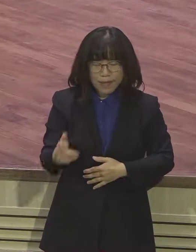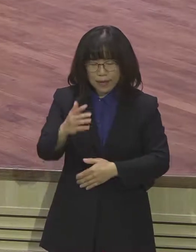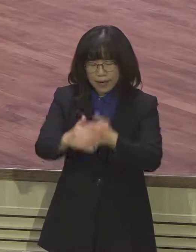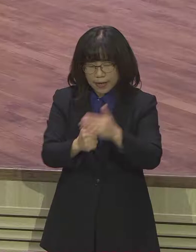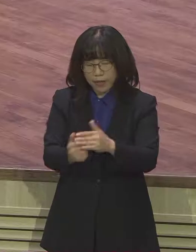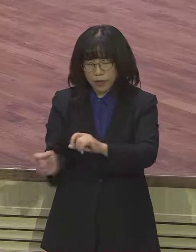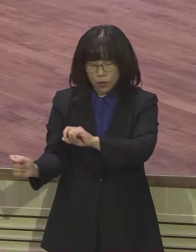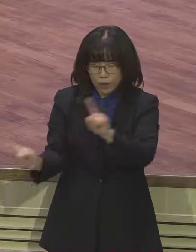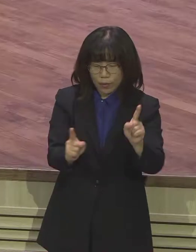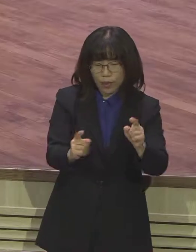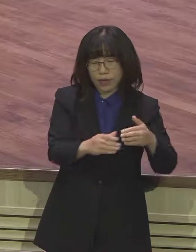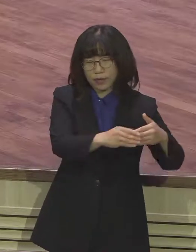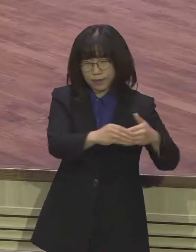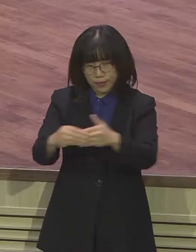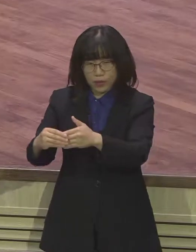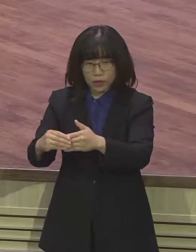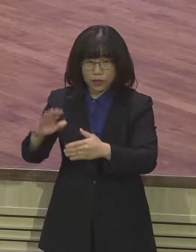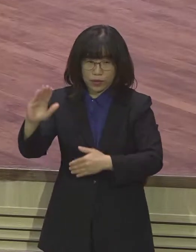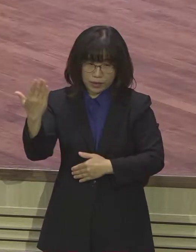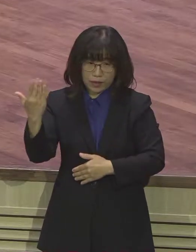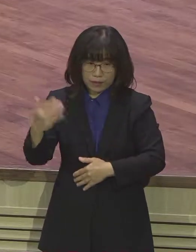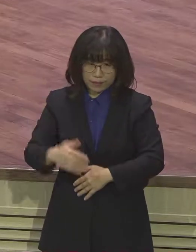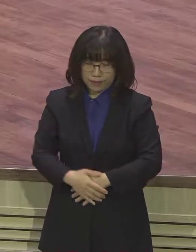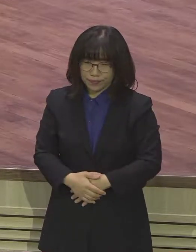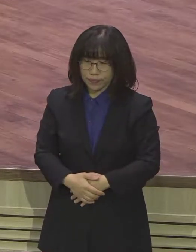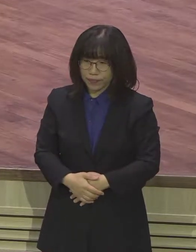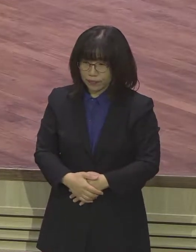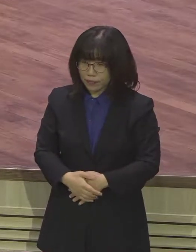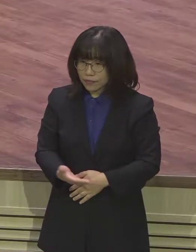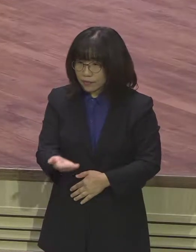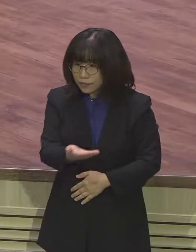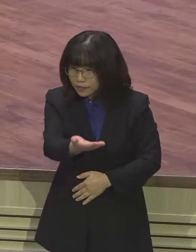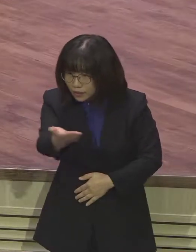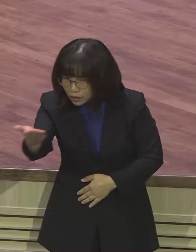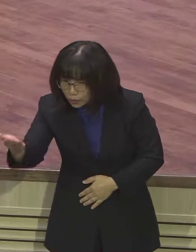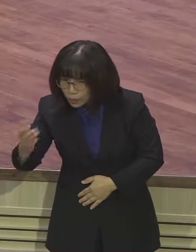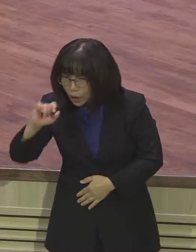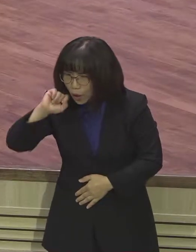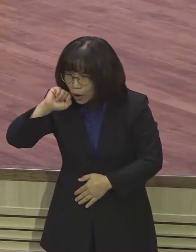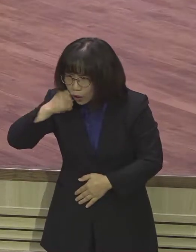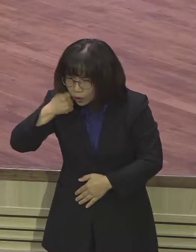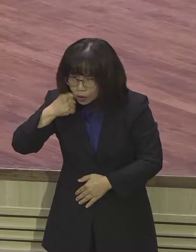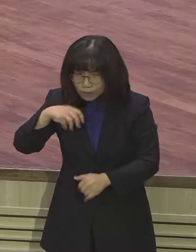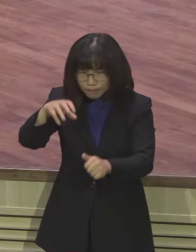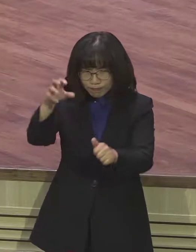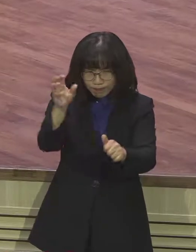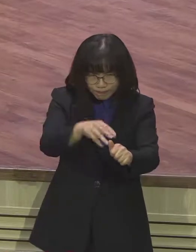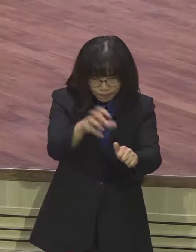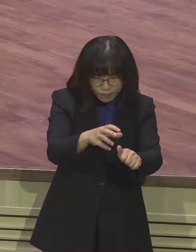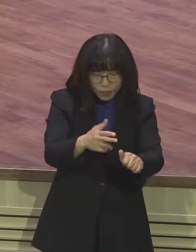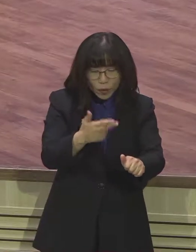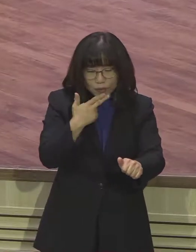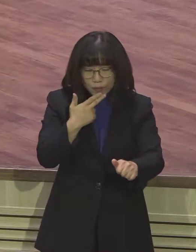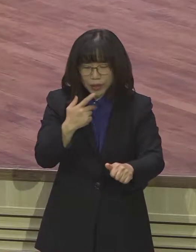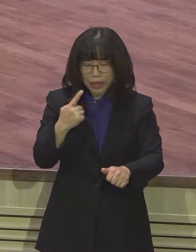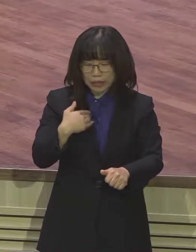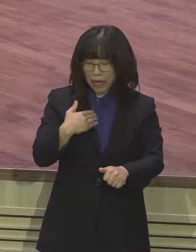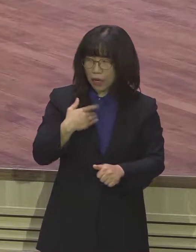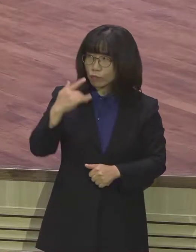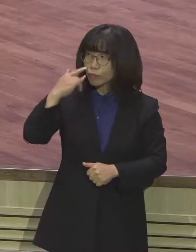하나님께서 말씀하시지 않았습니까 징계가 없으면 사생하라고 했습니다 너희를 향한 나의 생각을 내가 안하니 평안이오